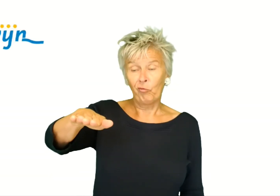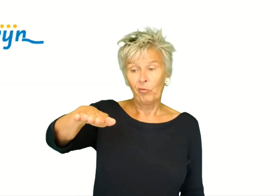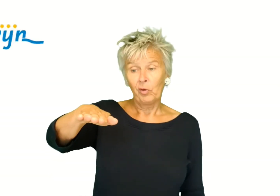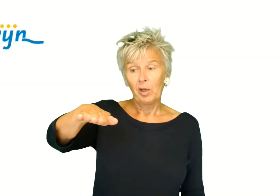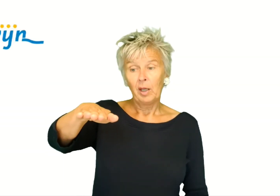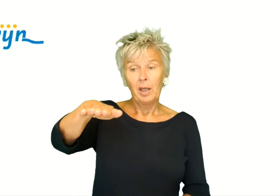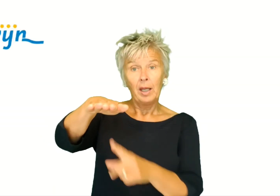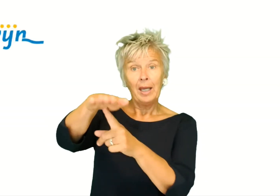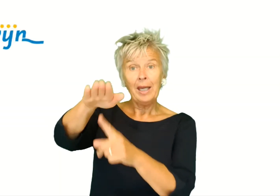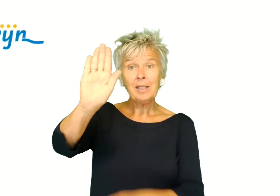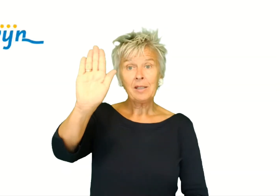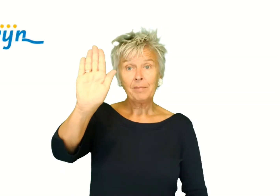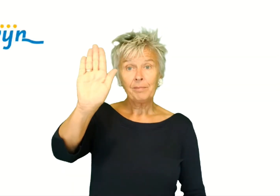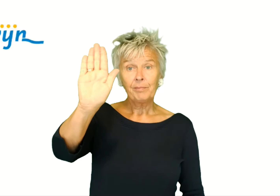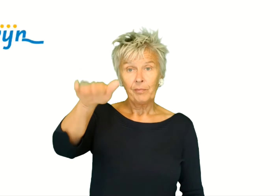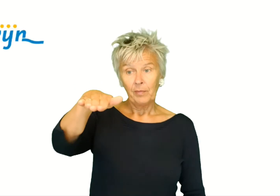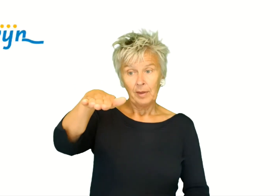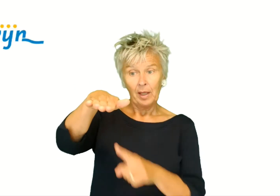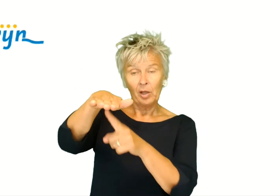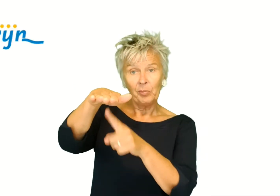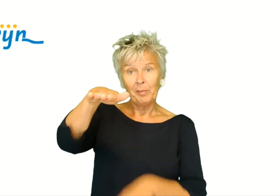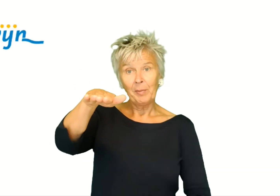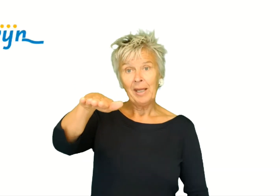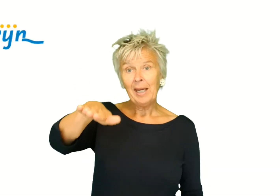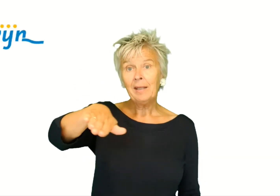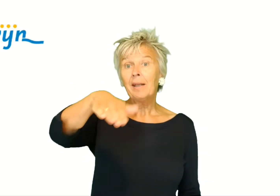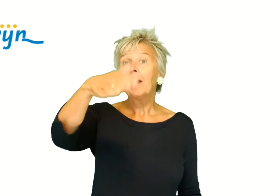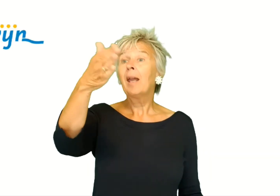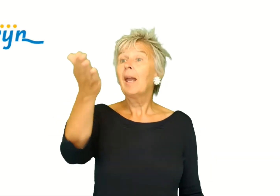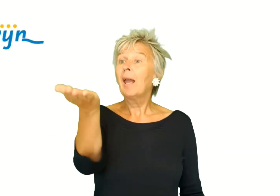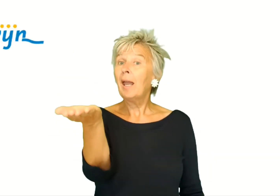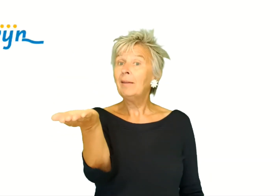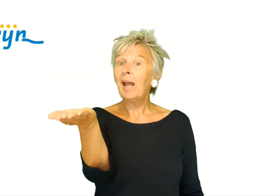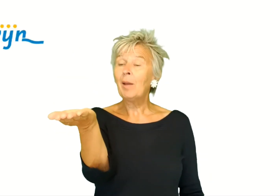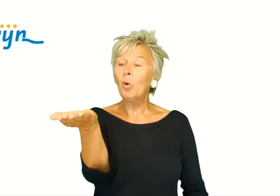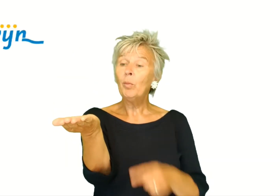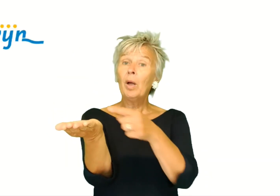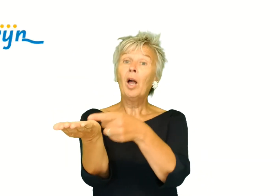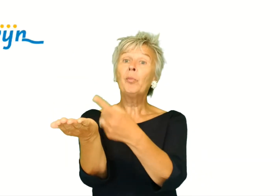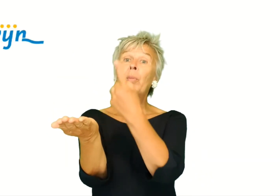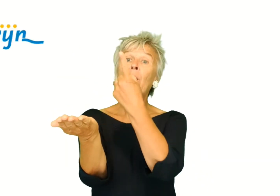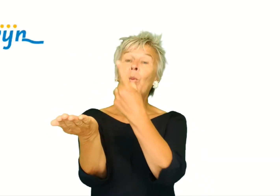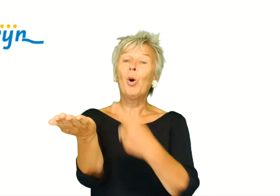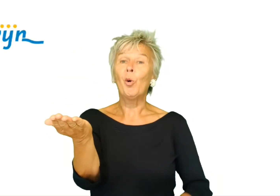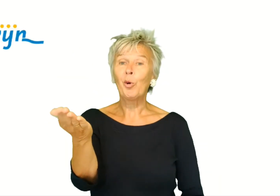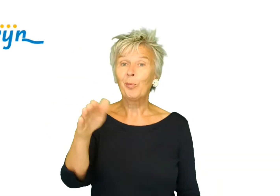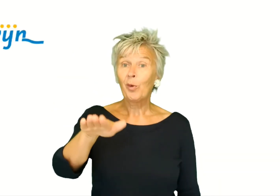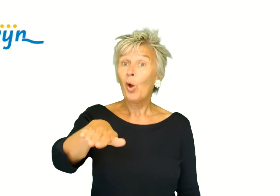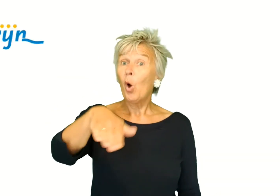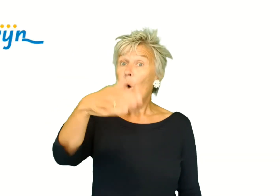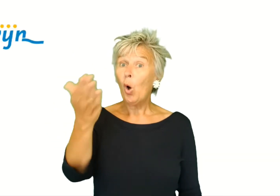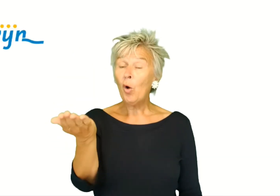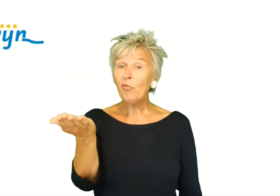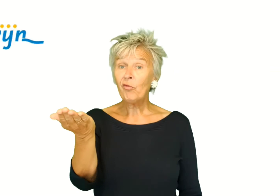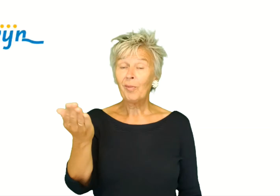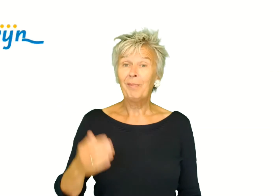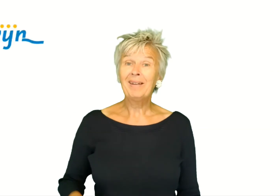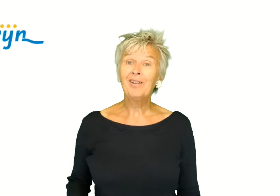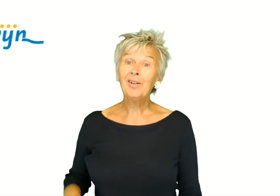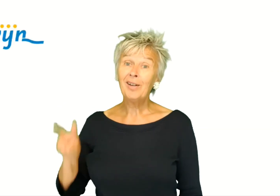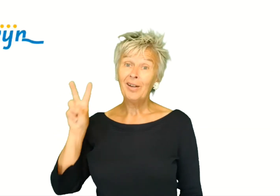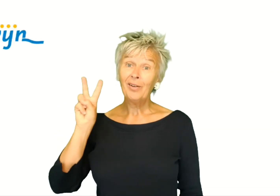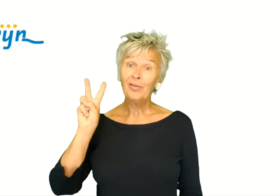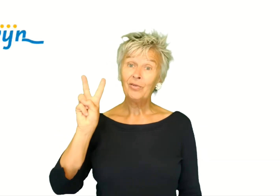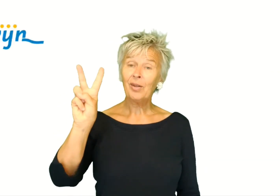Of. Eerst handpalm naar beneden. En draai hem om. Handpalm omhoog. Of